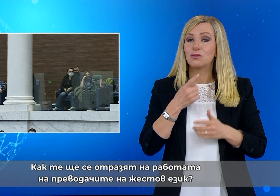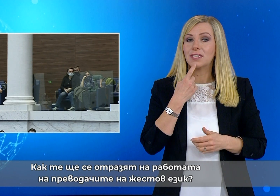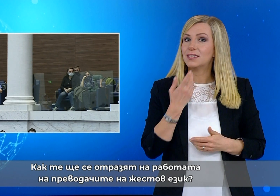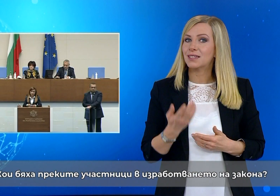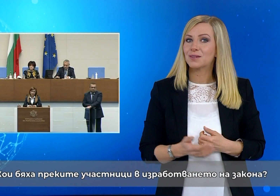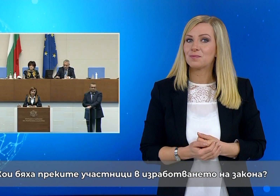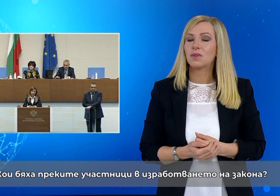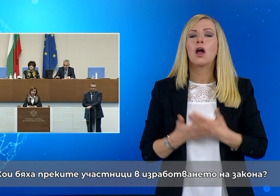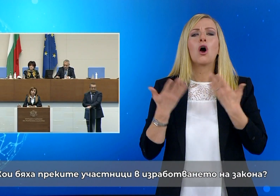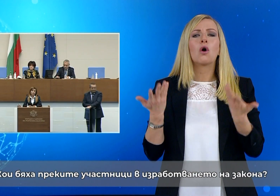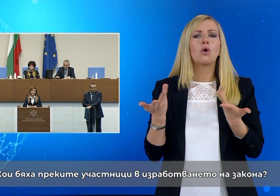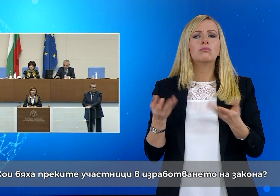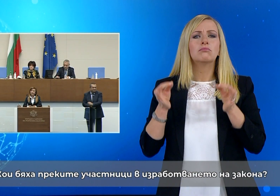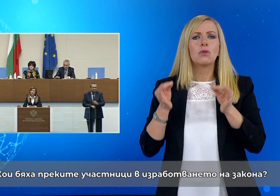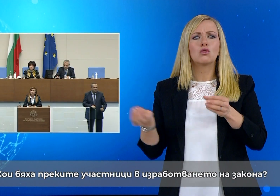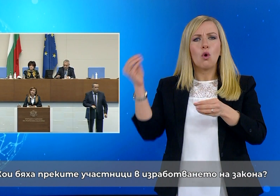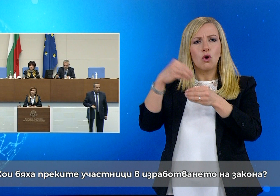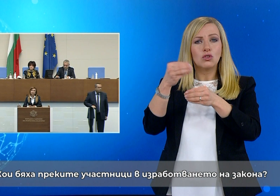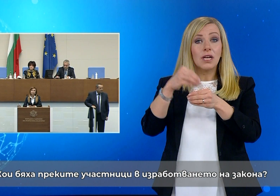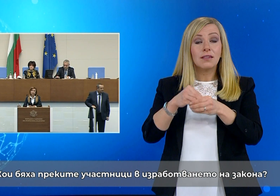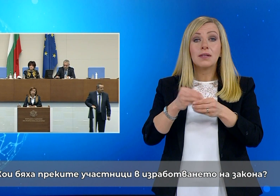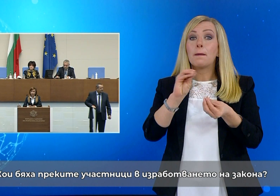Кои бяха преките участници в изработването на закона?